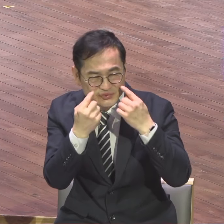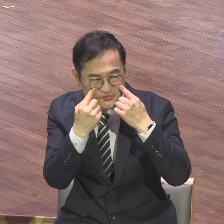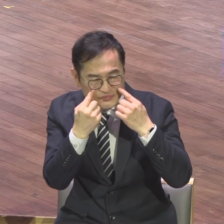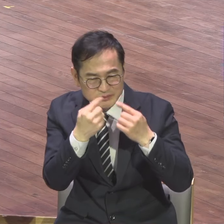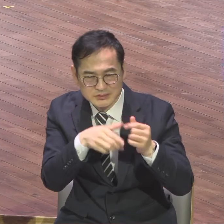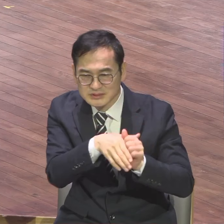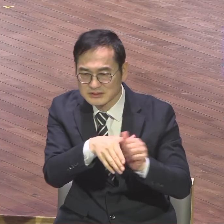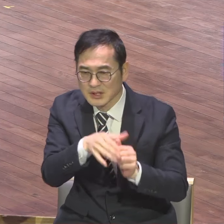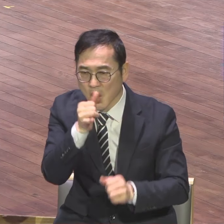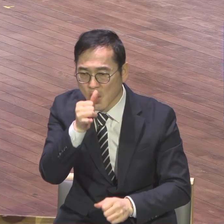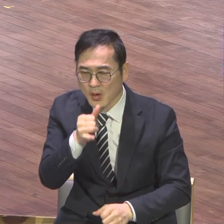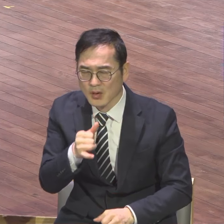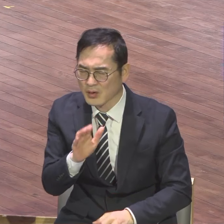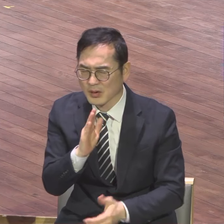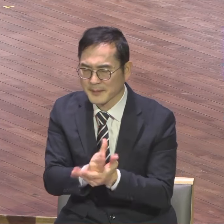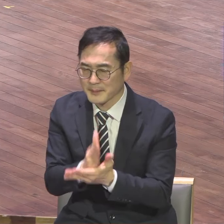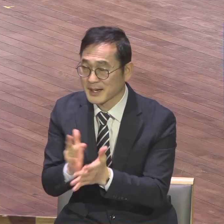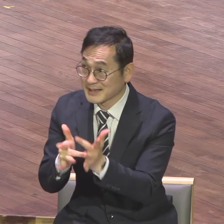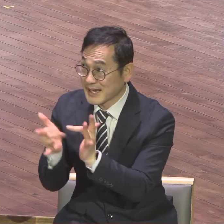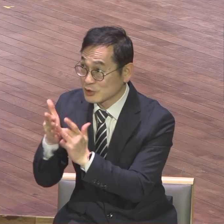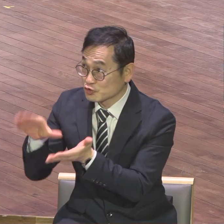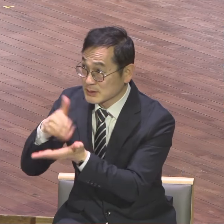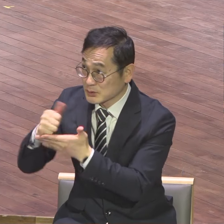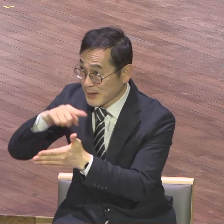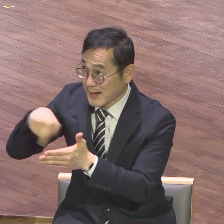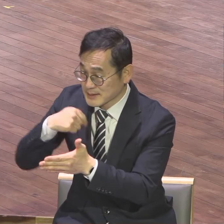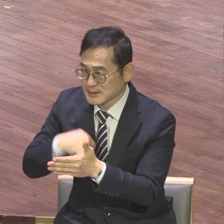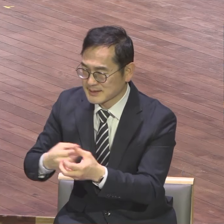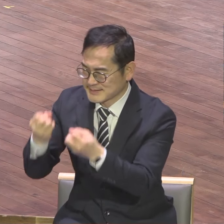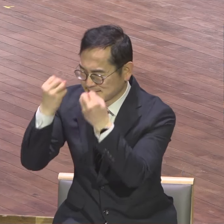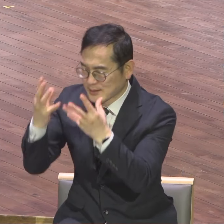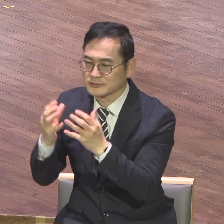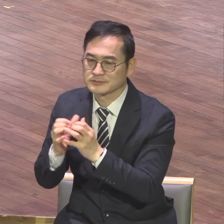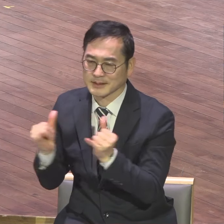새로운 피조물이다. 새로운 피조물이에요.